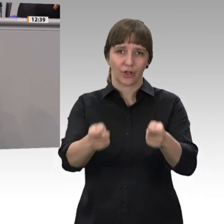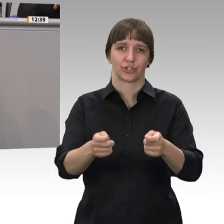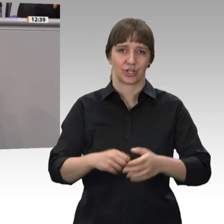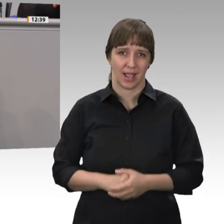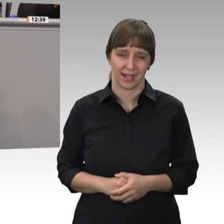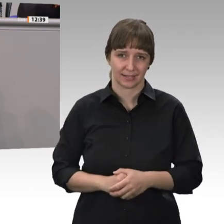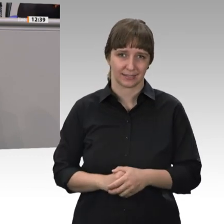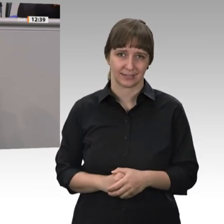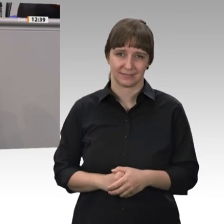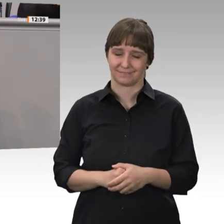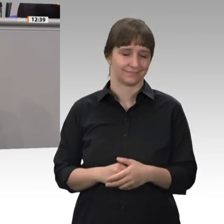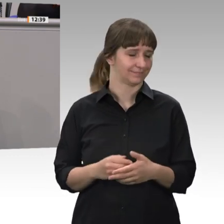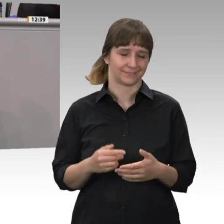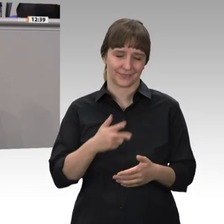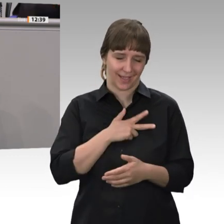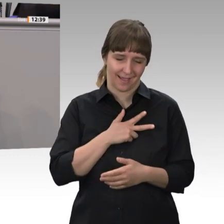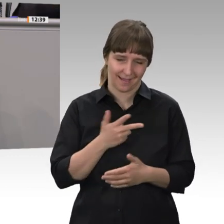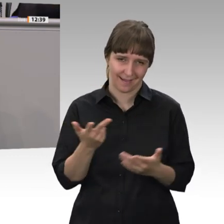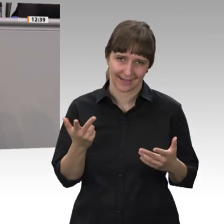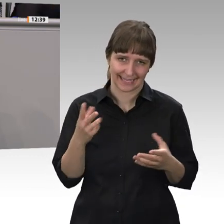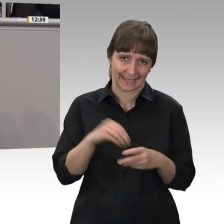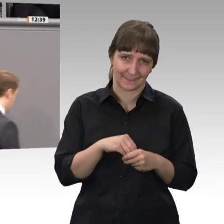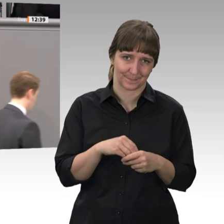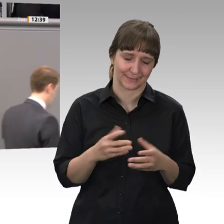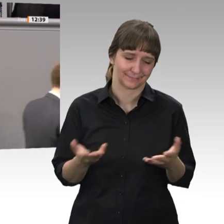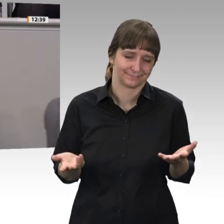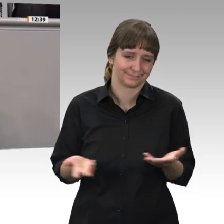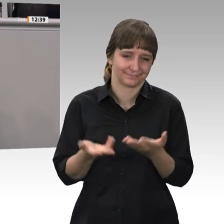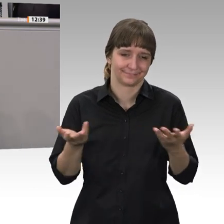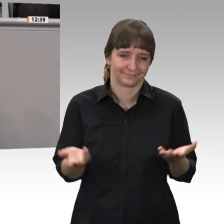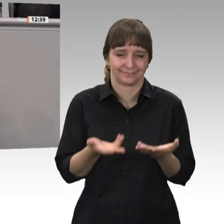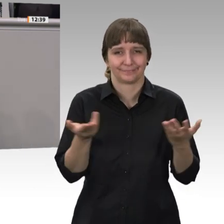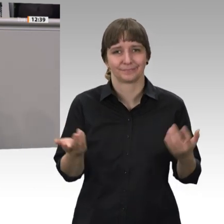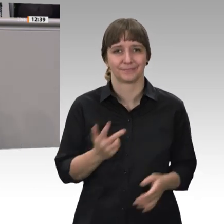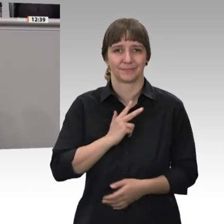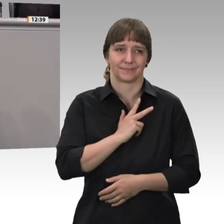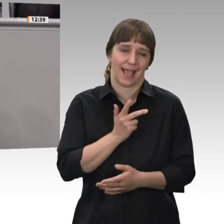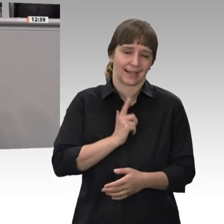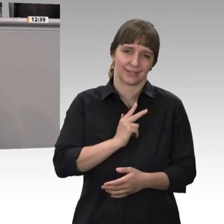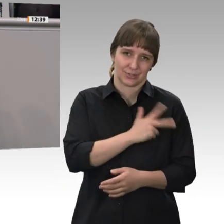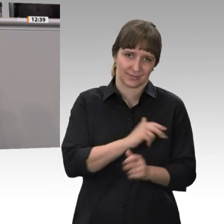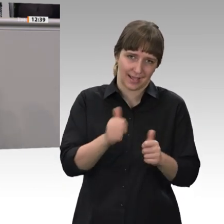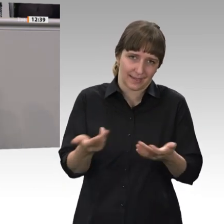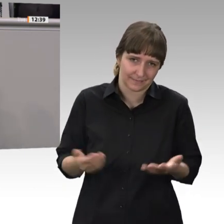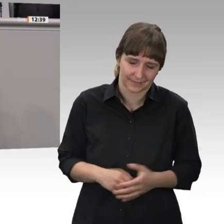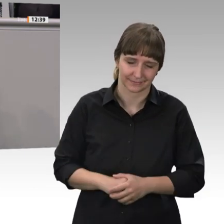anderes sind als eine Umbenennung von Sozialhilfe führen dazu,